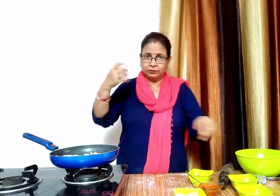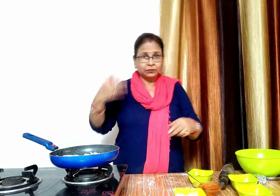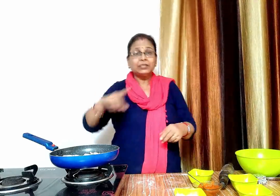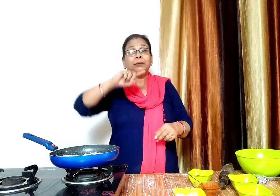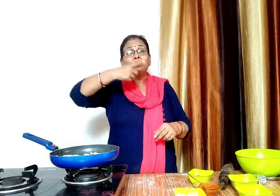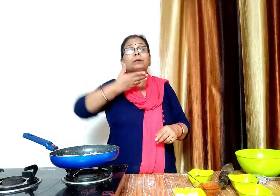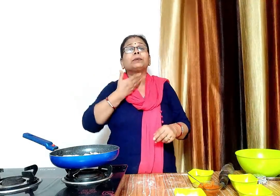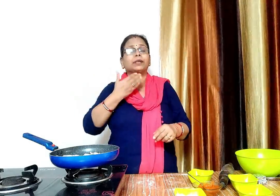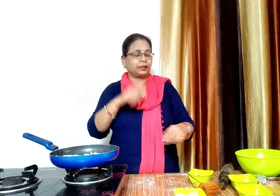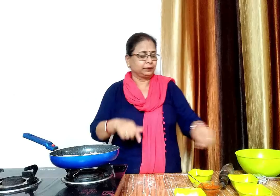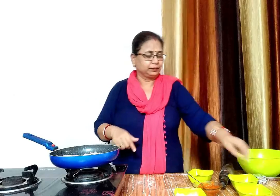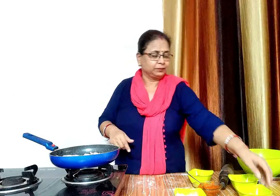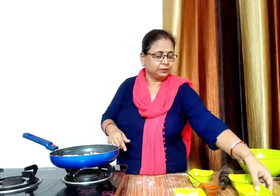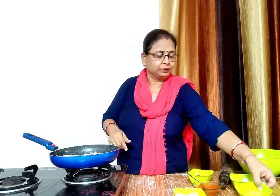तोड़ी स्वीट कौन थोड़ी